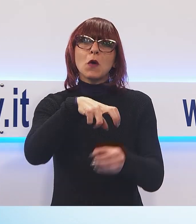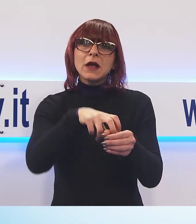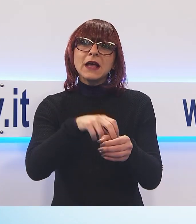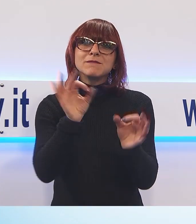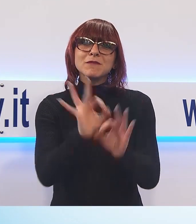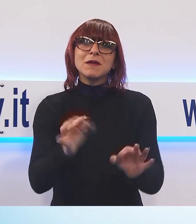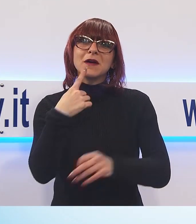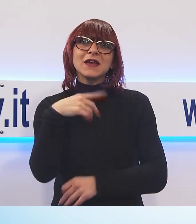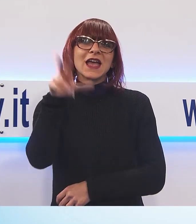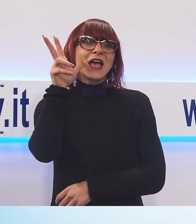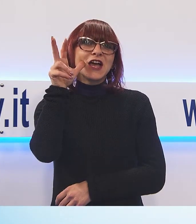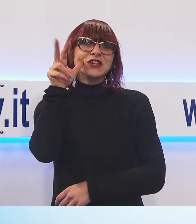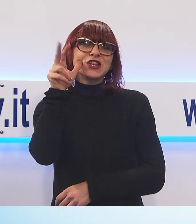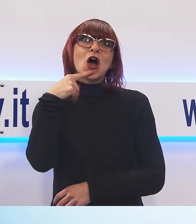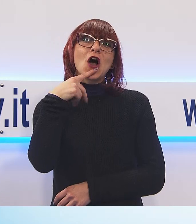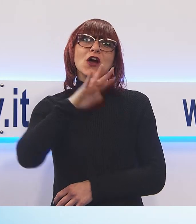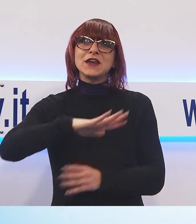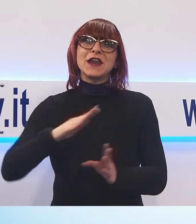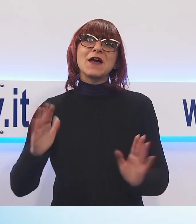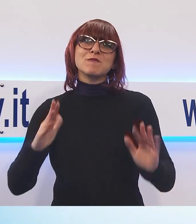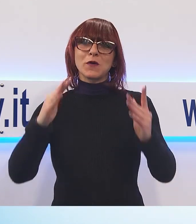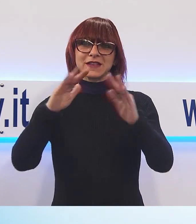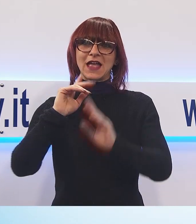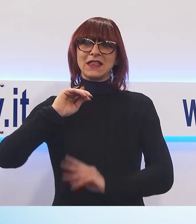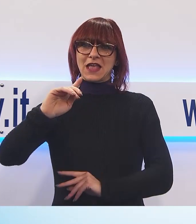donne della montagna capitanate da De Mara Santi.